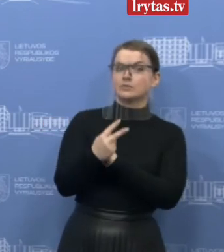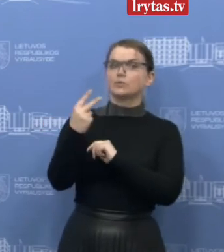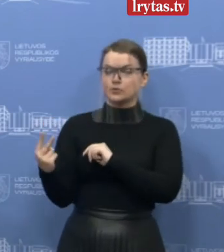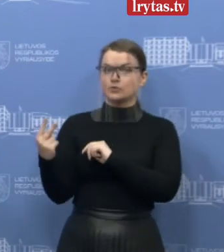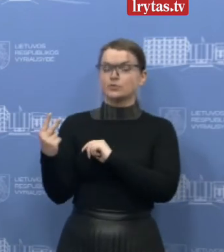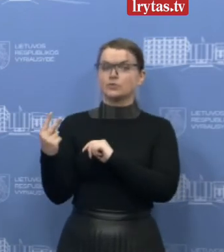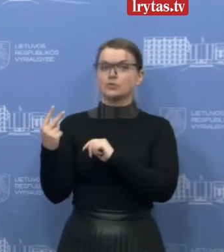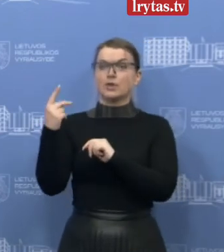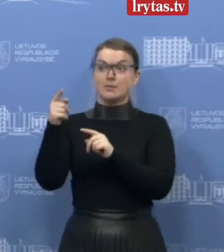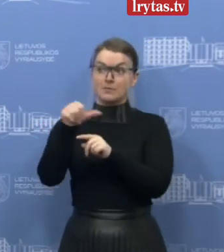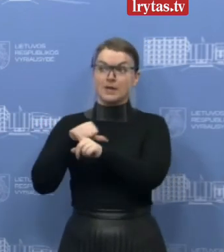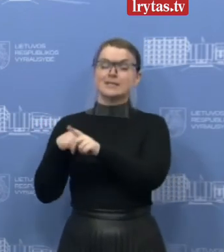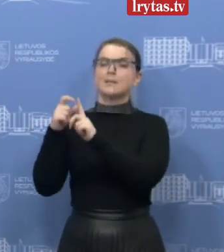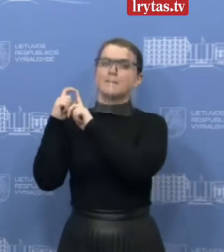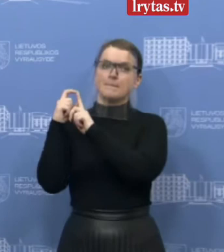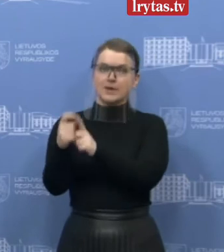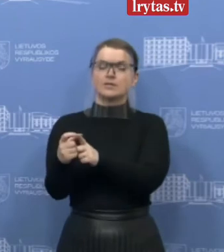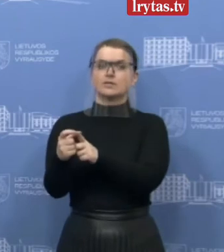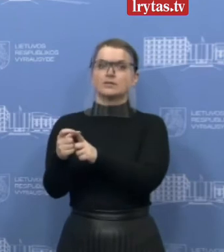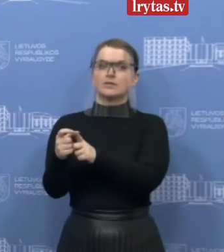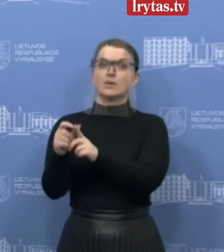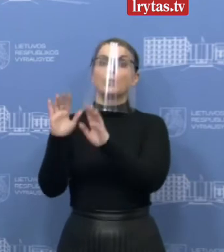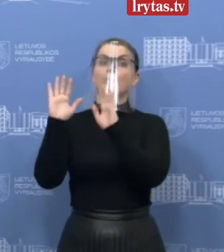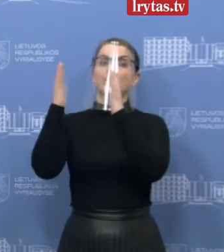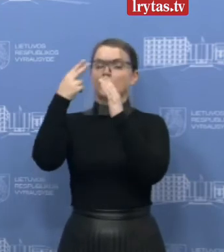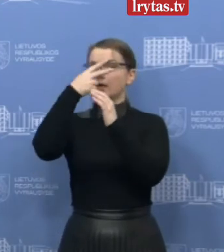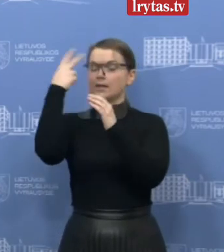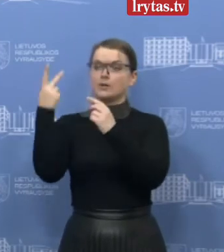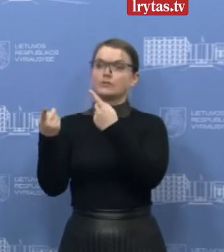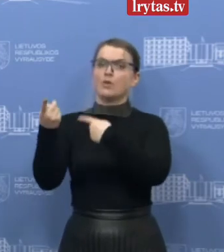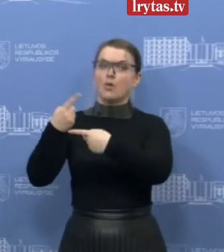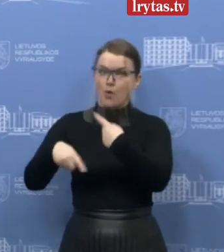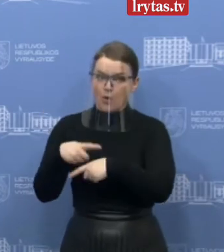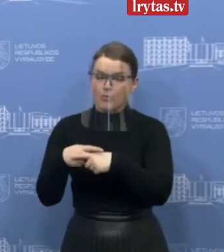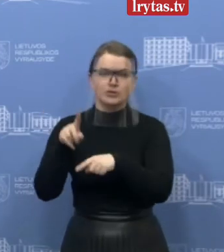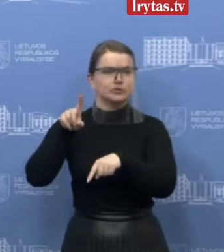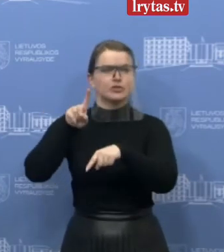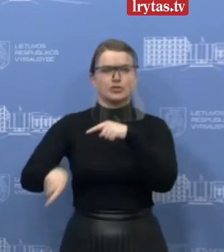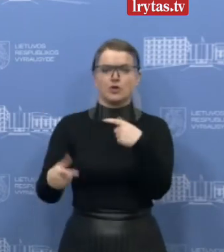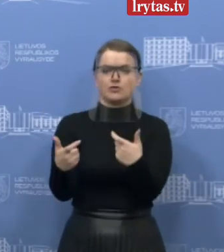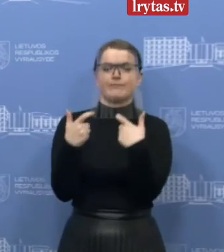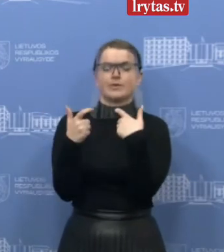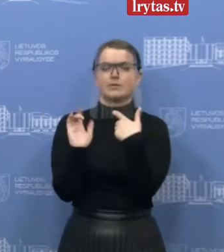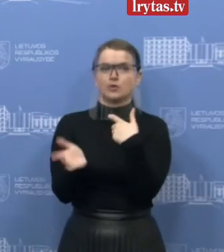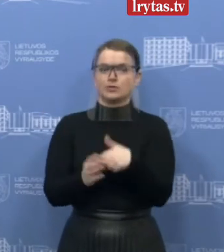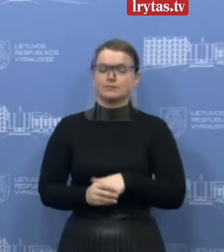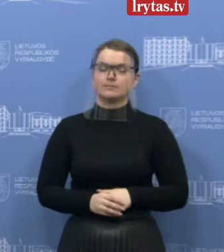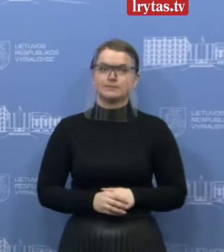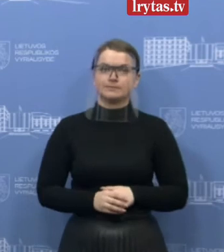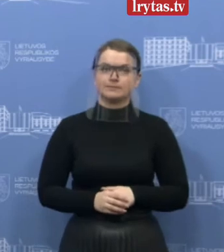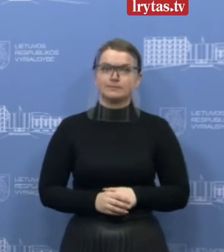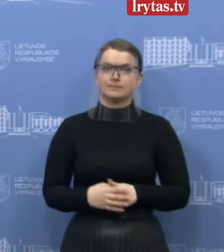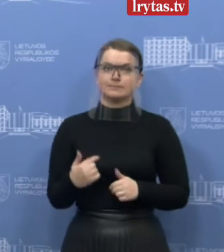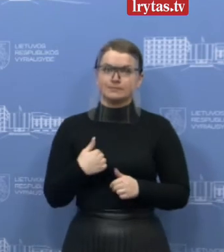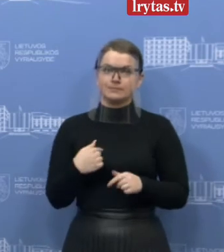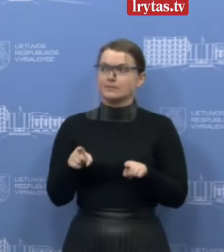yra pasirašę pasižadėjimą, oficialų pasižadėjimą, grįžus į Lietuvą savi izoliuotis. Aš